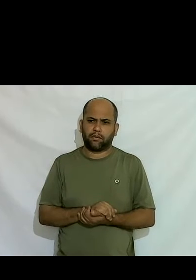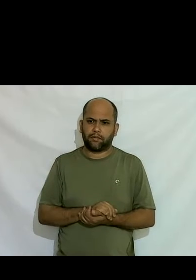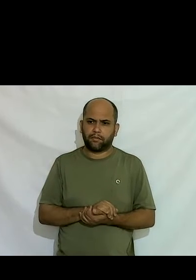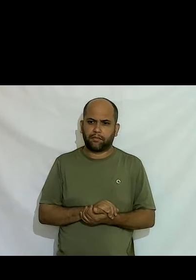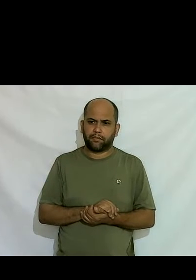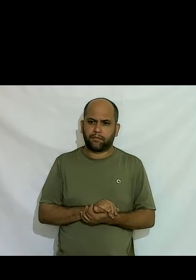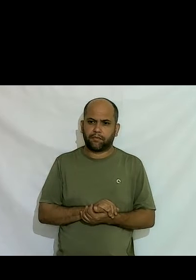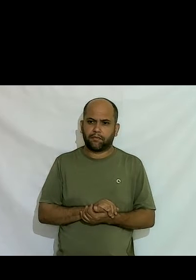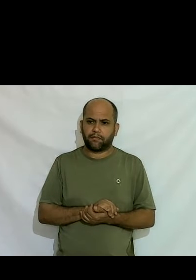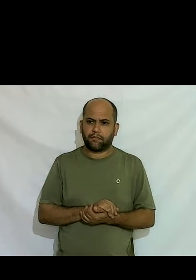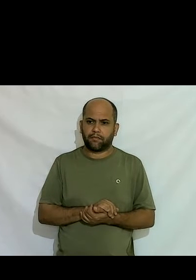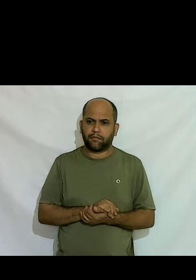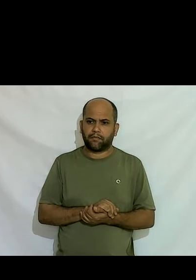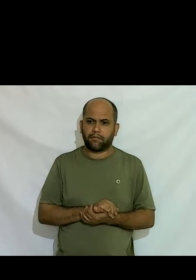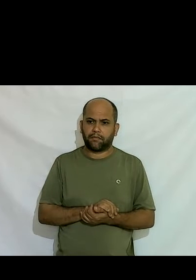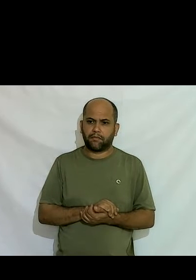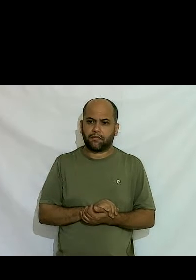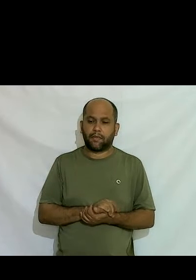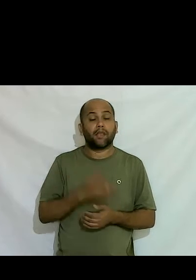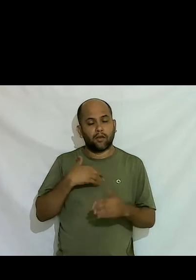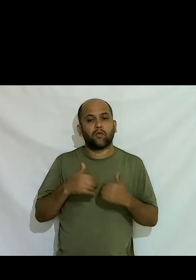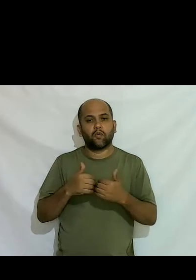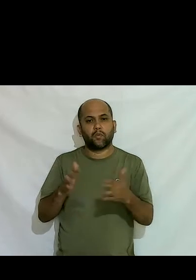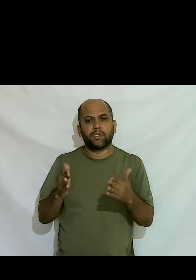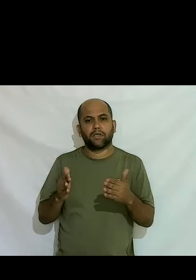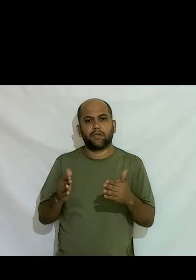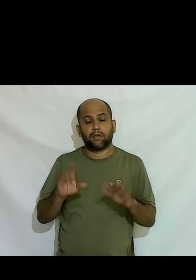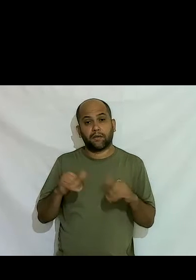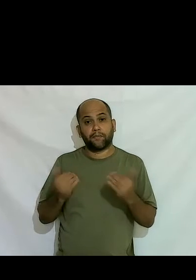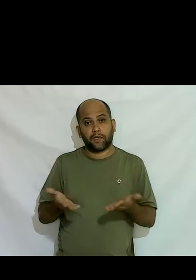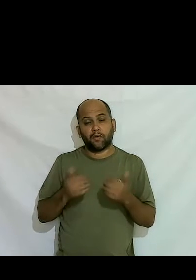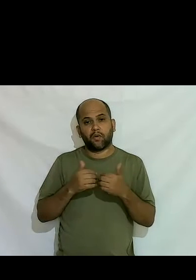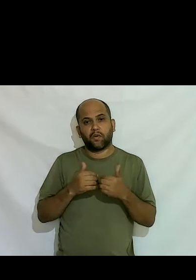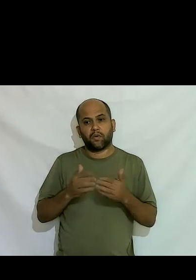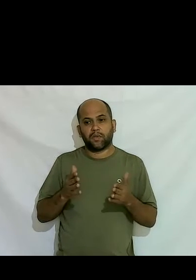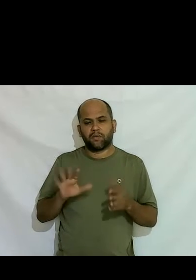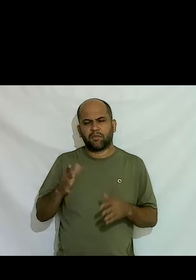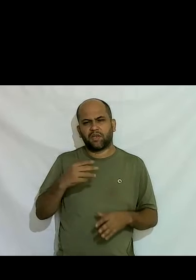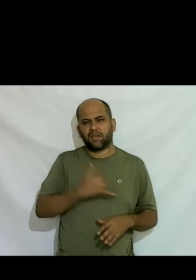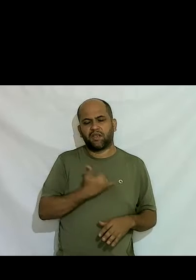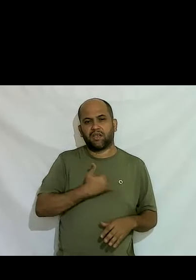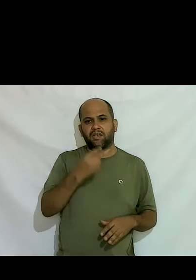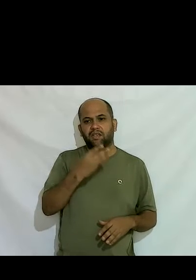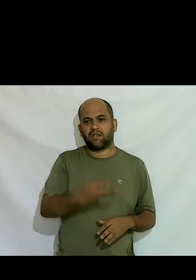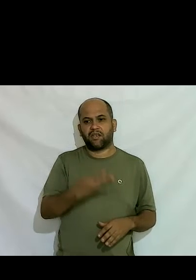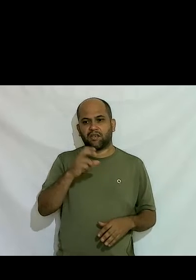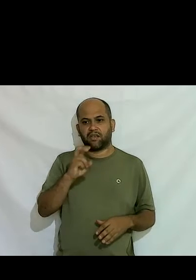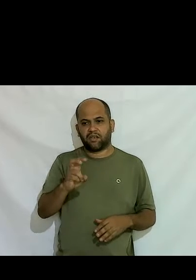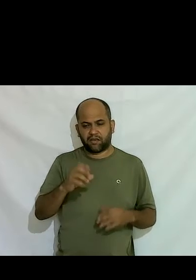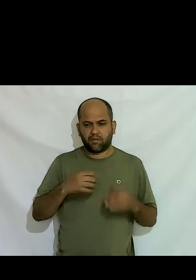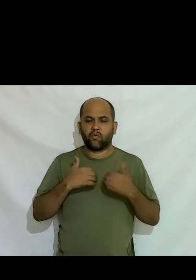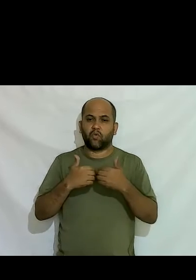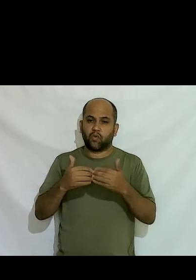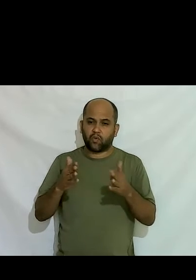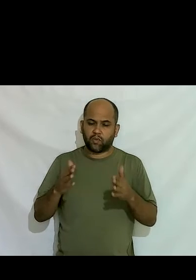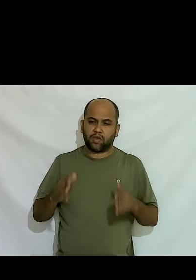e e eu comecei né com 35 anos mais ou menos uma nova hormonização mais